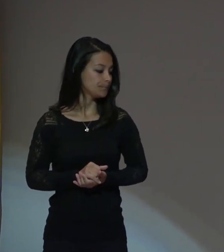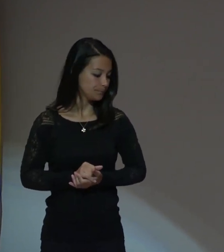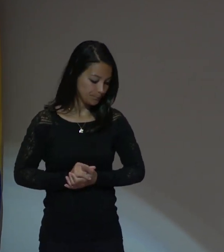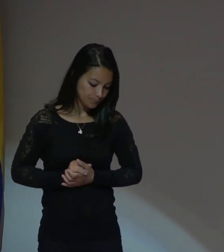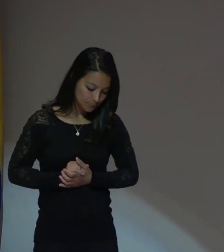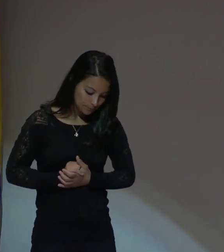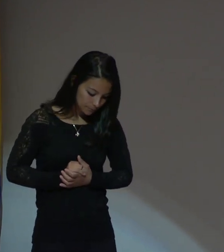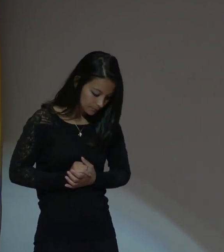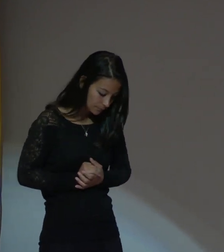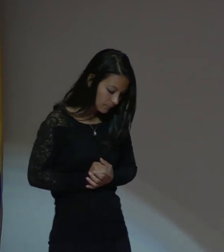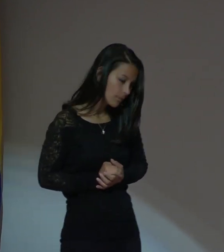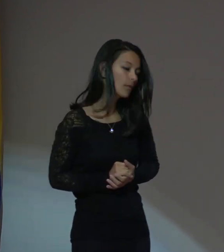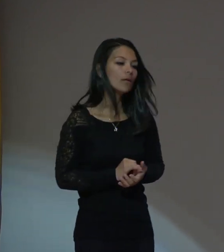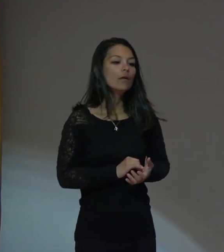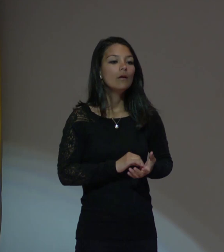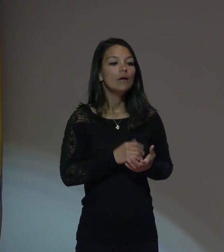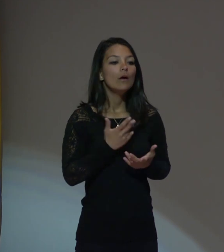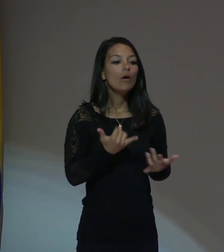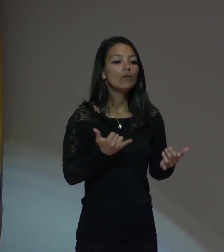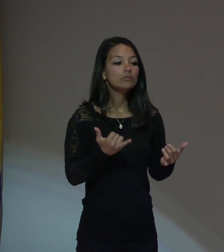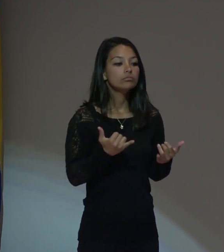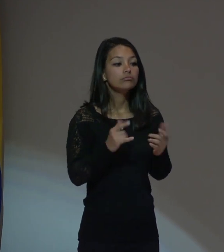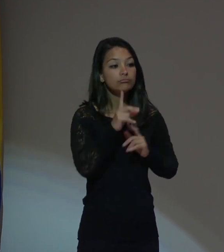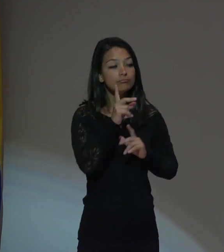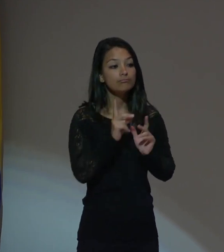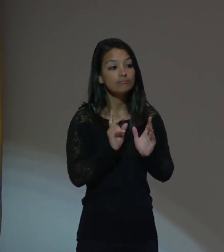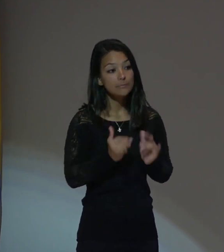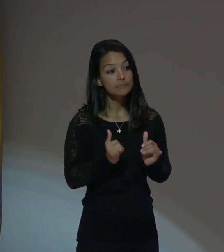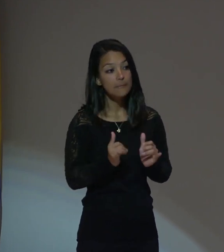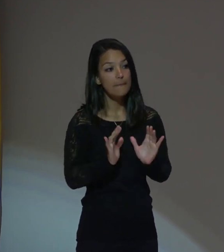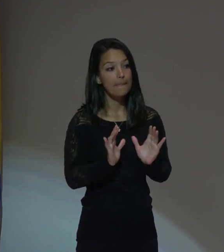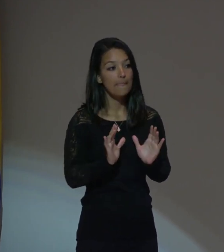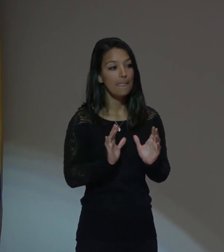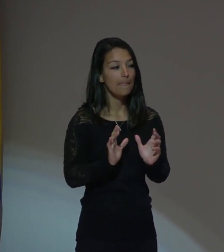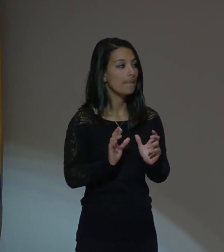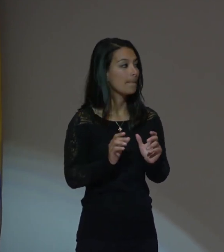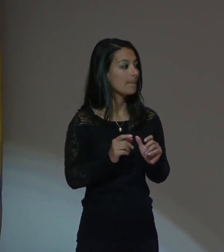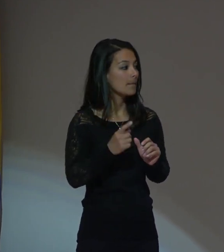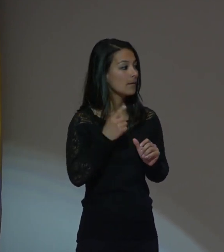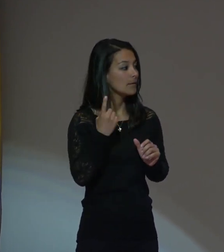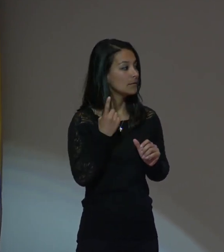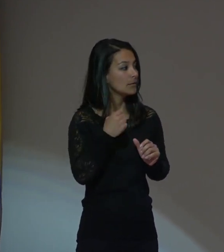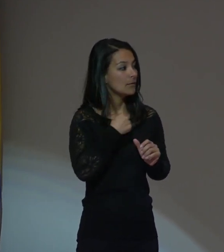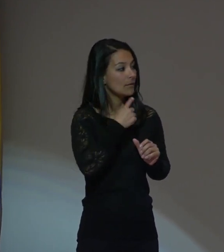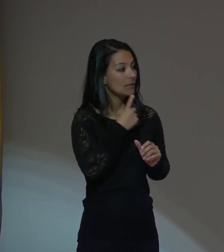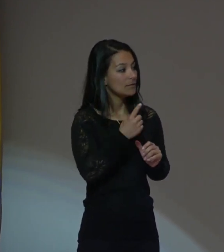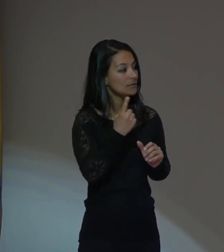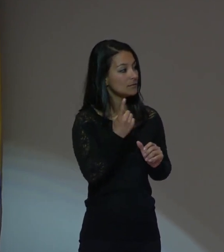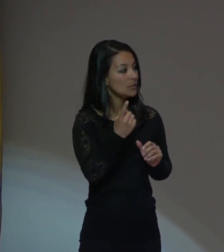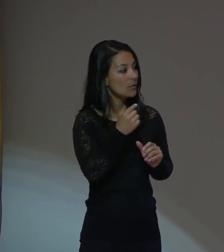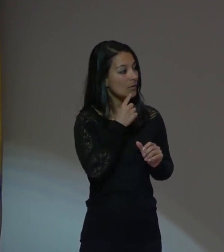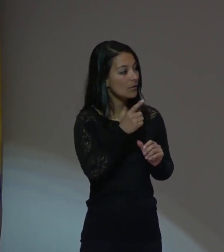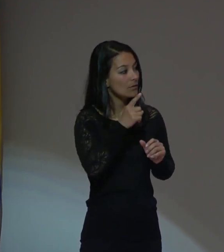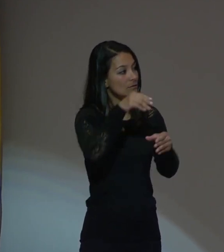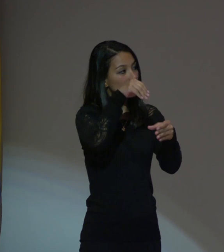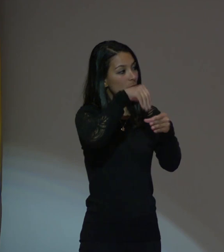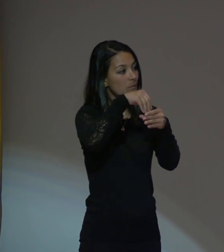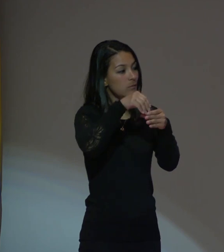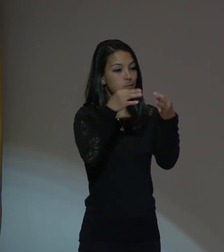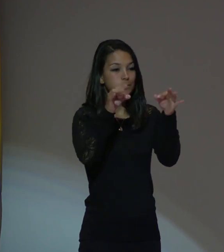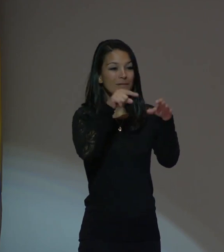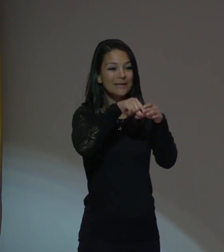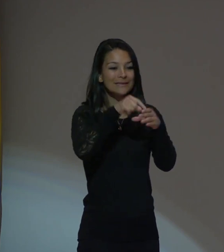Traigo aquí esta vez no nada de Alemania, sino una bolsita de